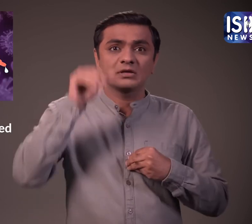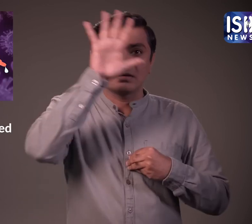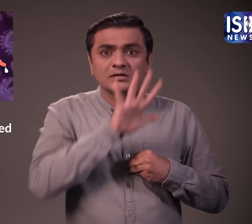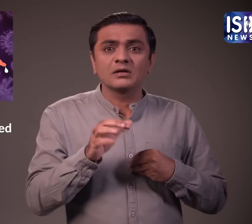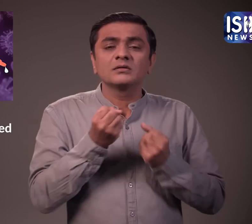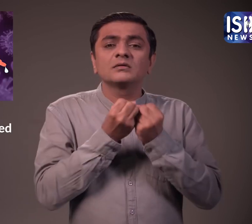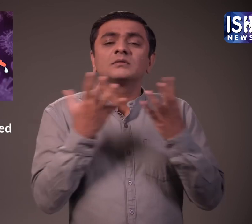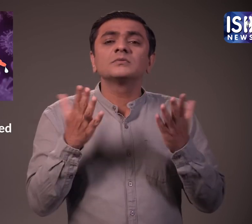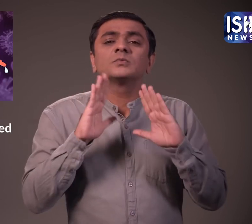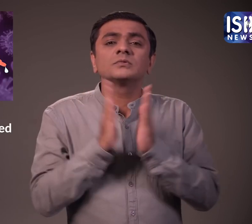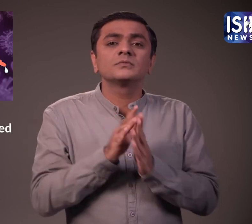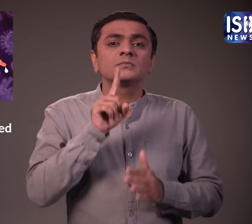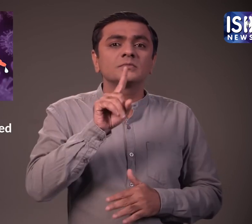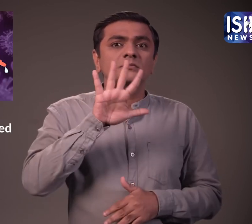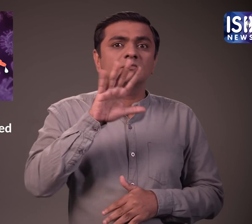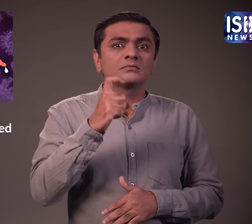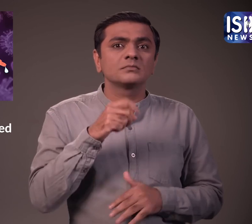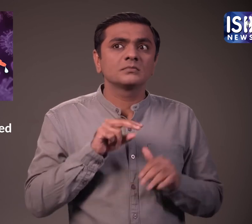157 नए कोविड मामले दर्ज किये